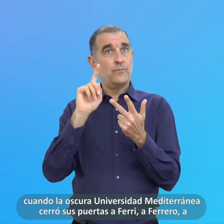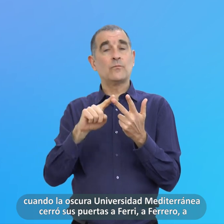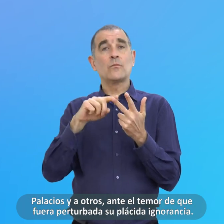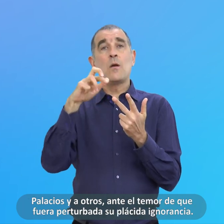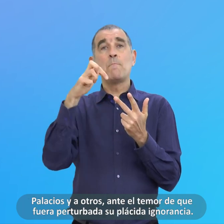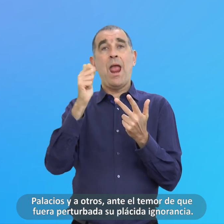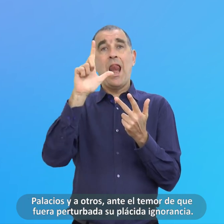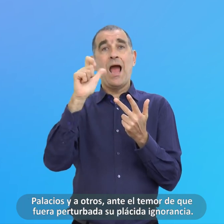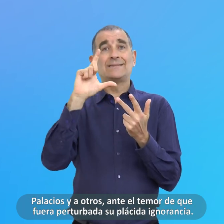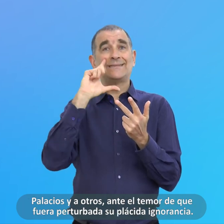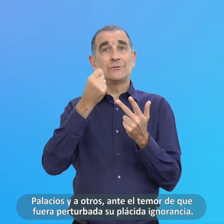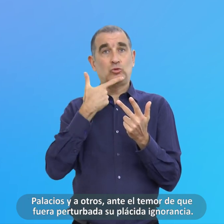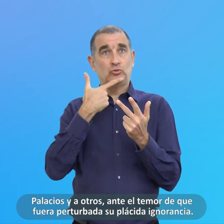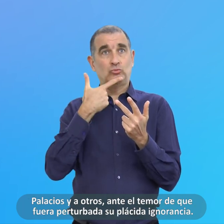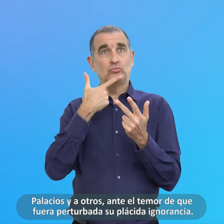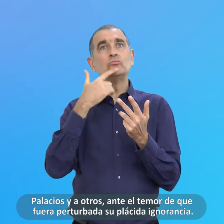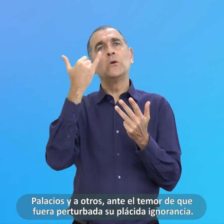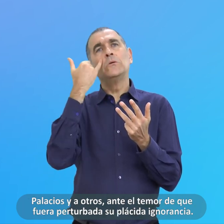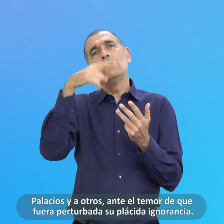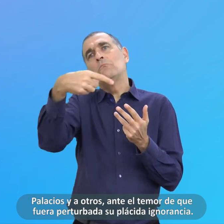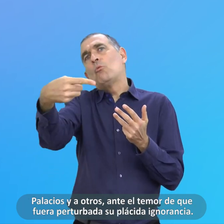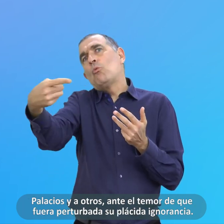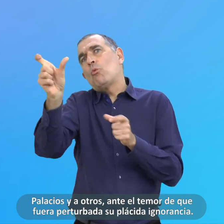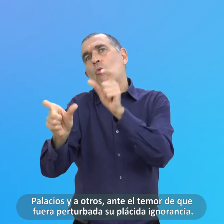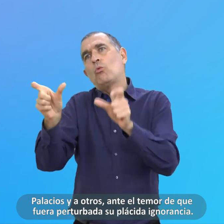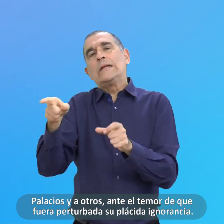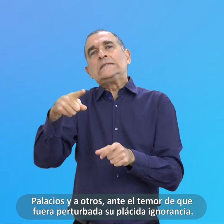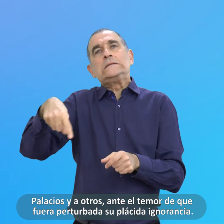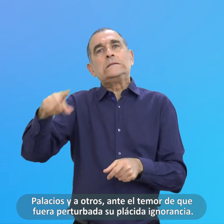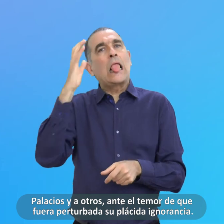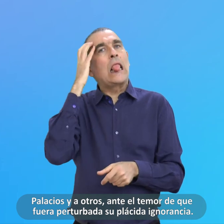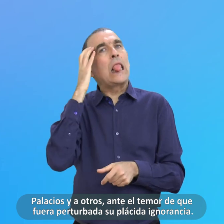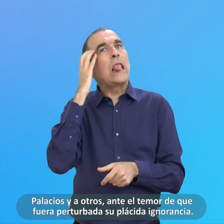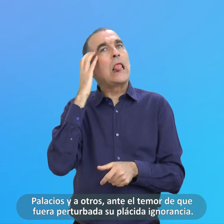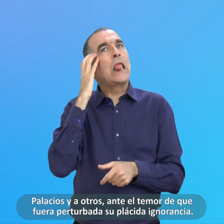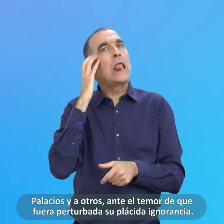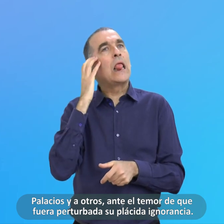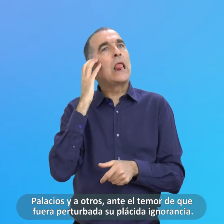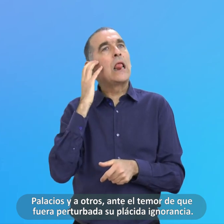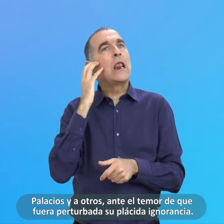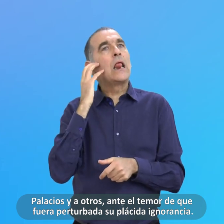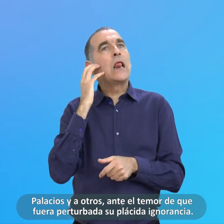Y A Otros Ante El Temor De Que Fuera Perturbada